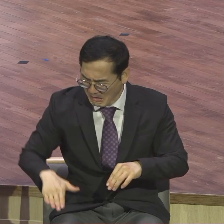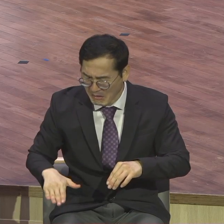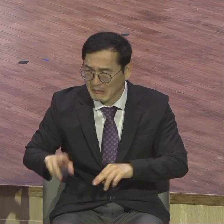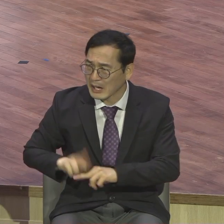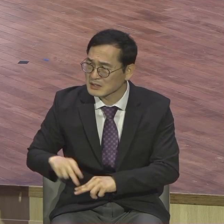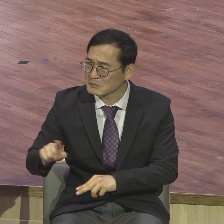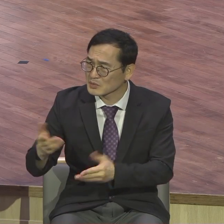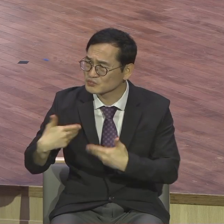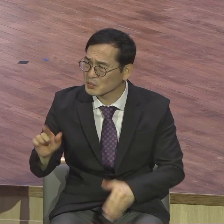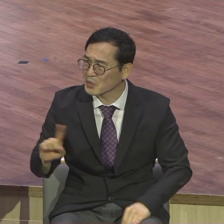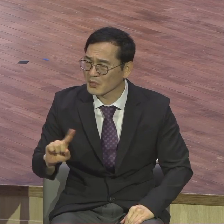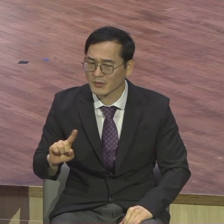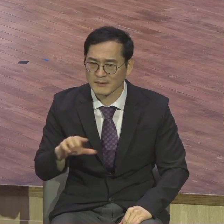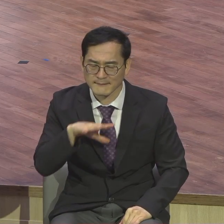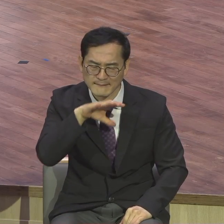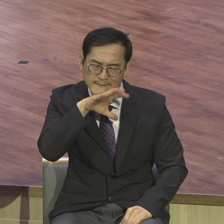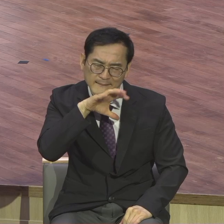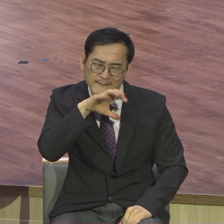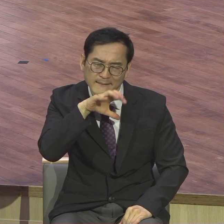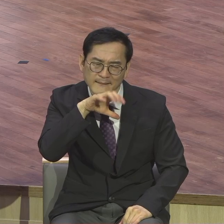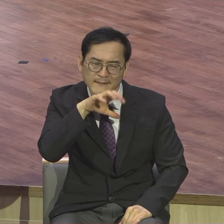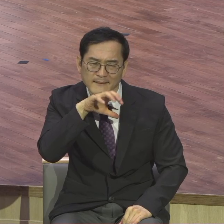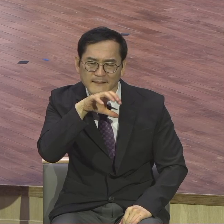자연스럽게 모여 불평, 원망은 따로 오게 돼 있어요.